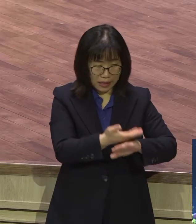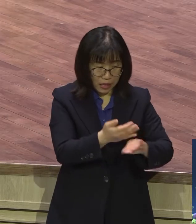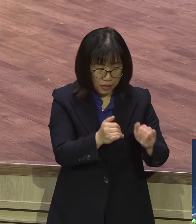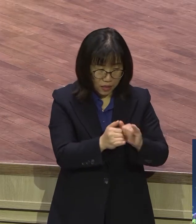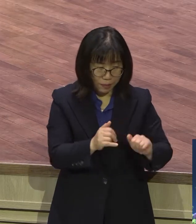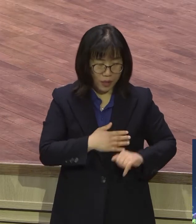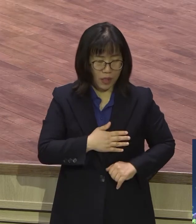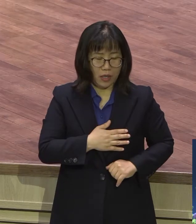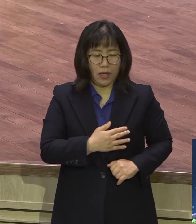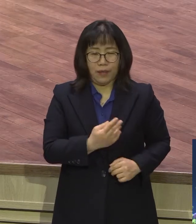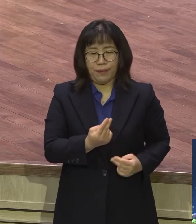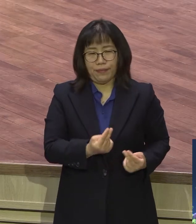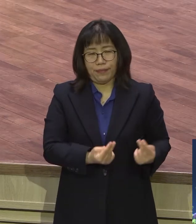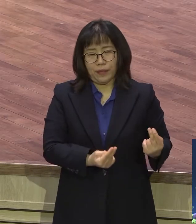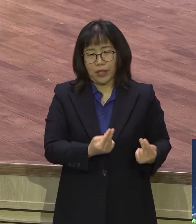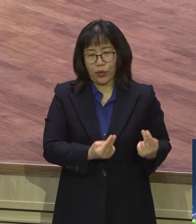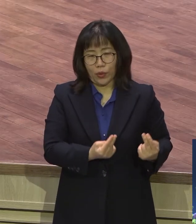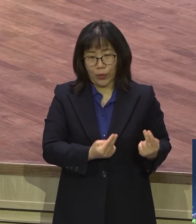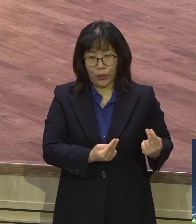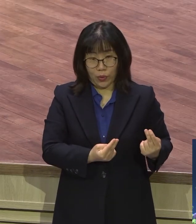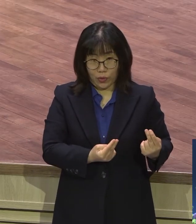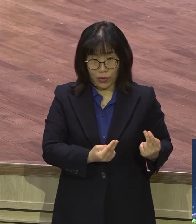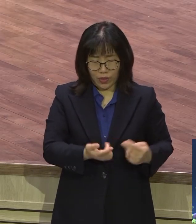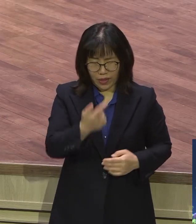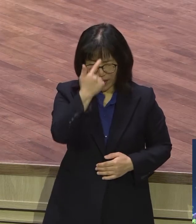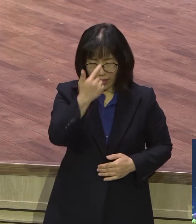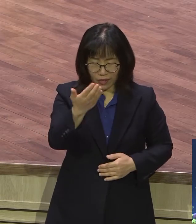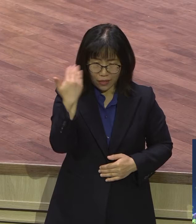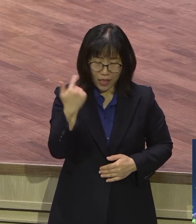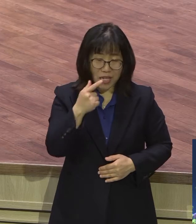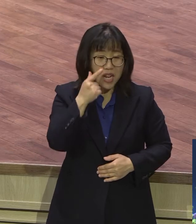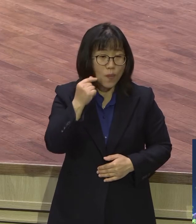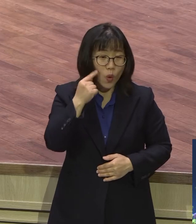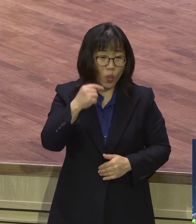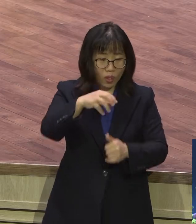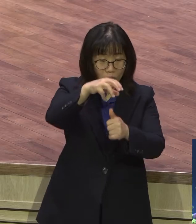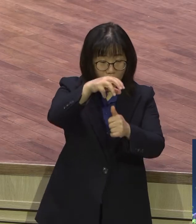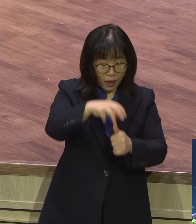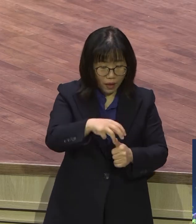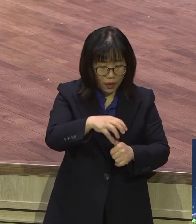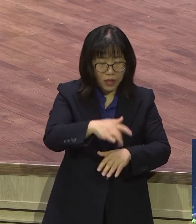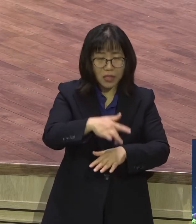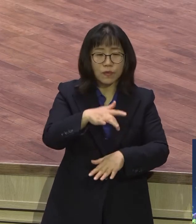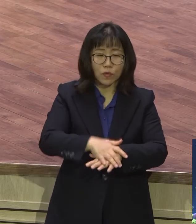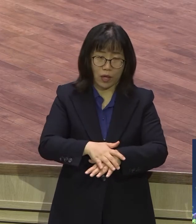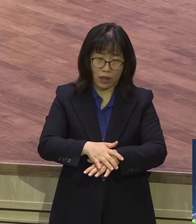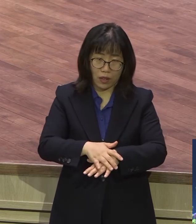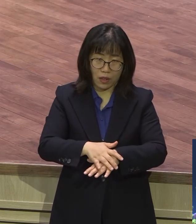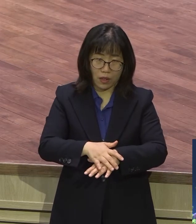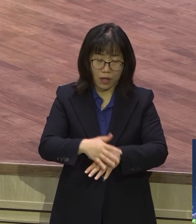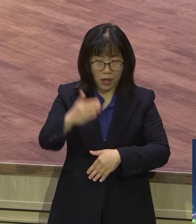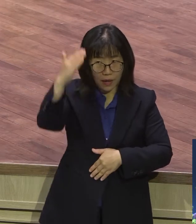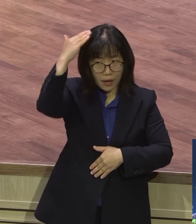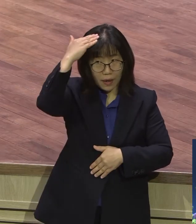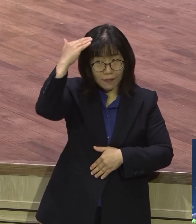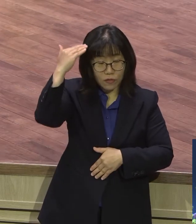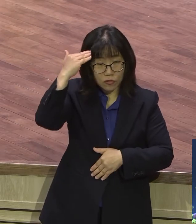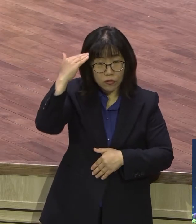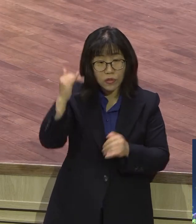사람 밑에서 내 짓눌려 살려 썩깐 문화에 있어가지고 어느 분이 그랬어요 한국 사람들은 한국이 인류